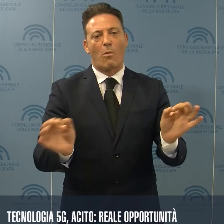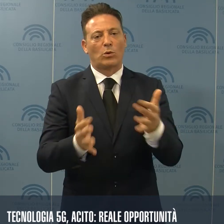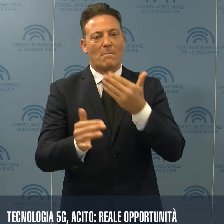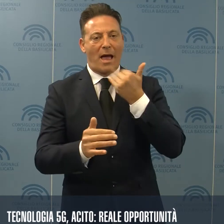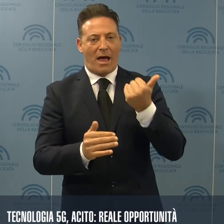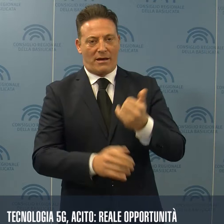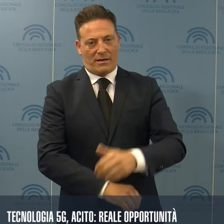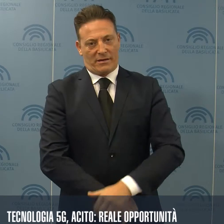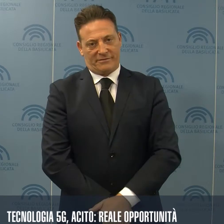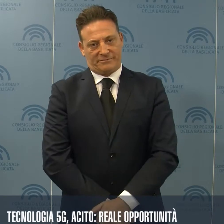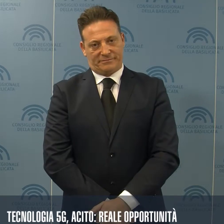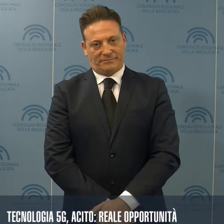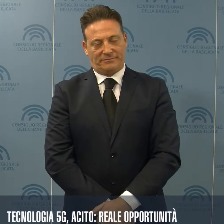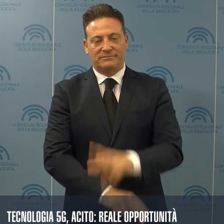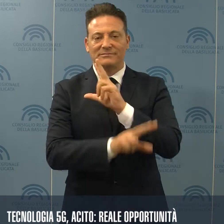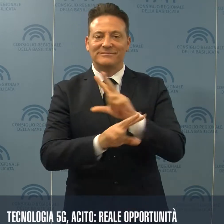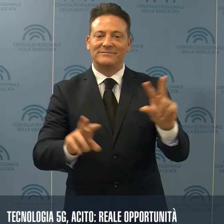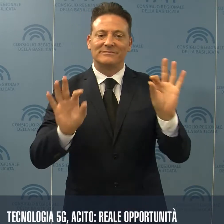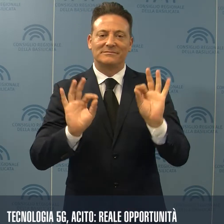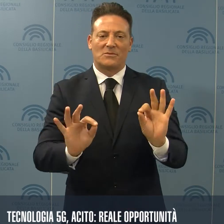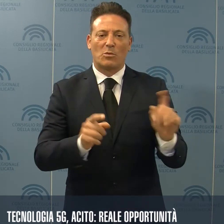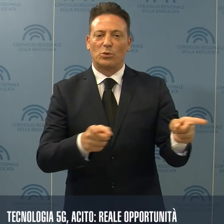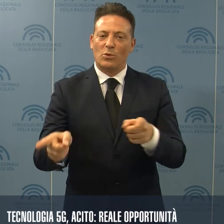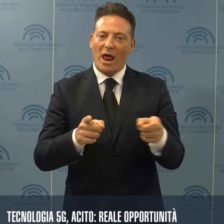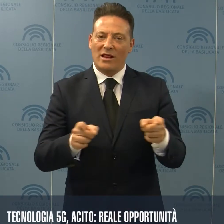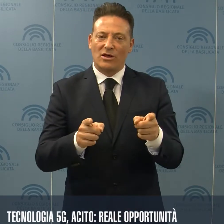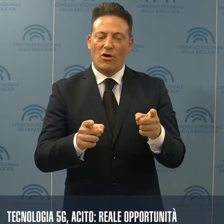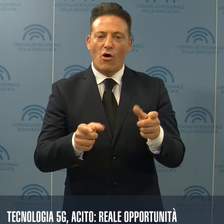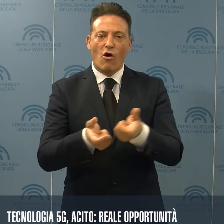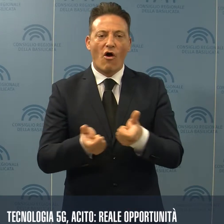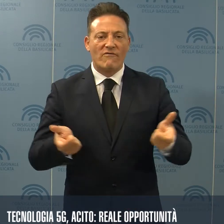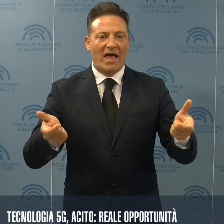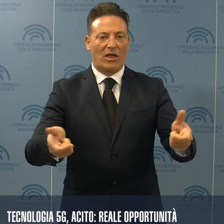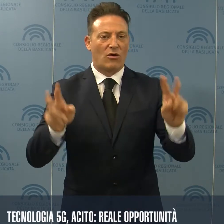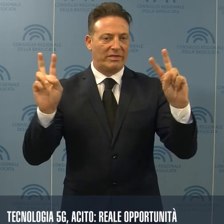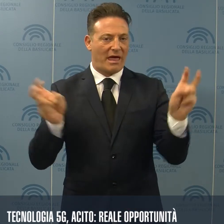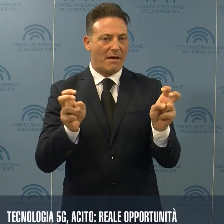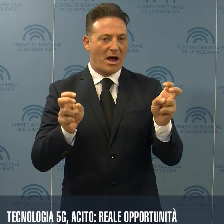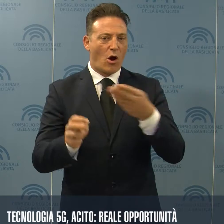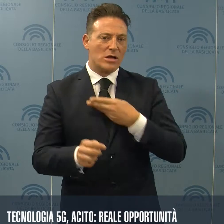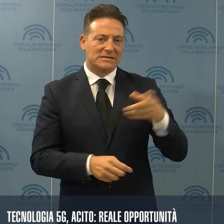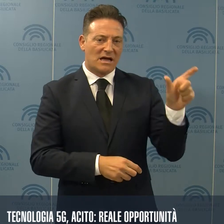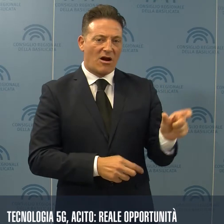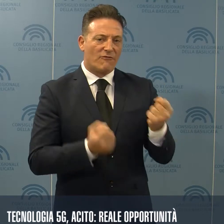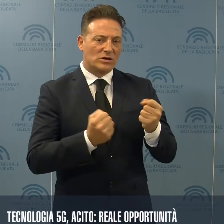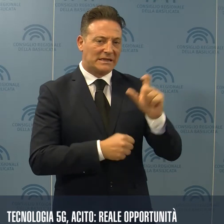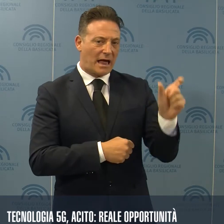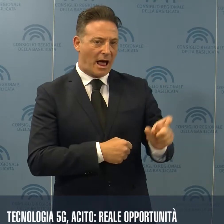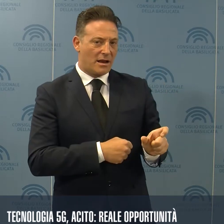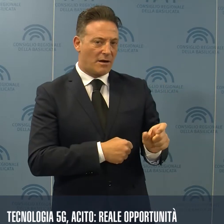persa. Lo ha affermato durante un convegno sul tema il consigliere di Forza Italia a Cito.